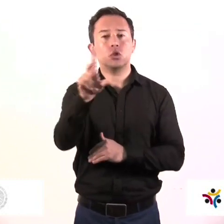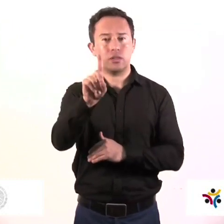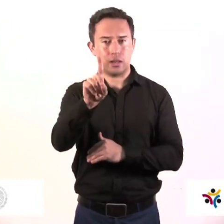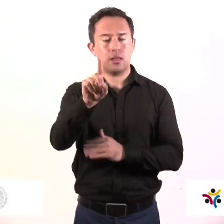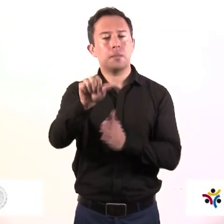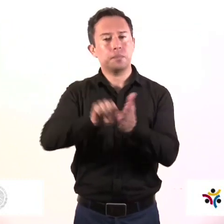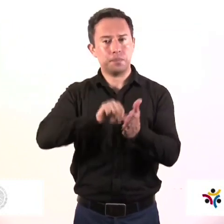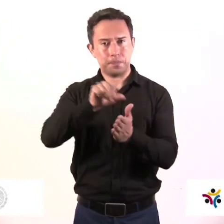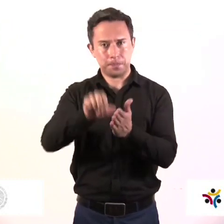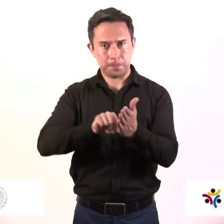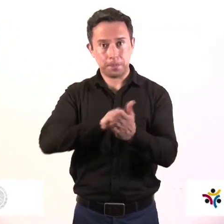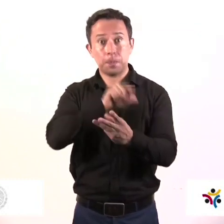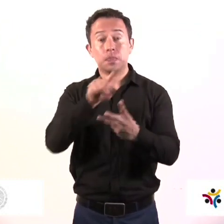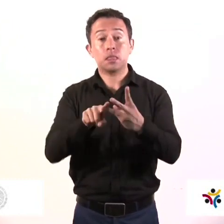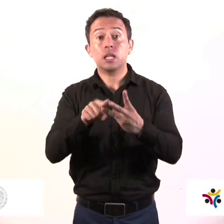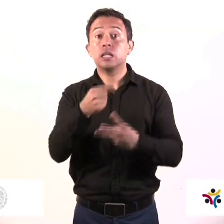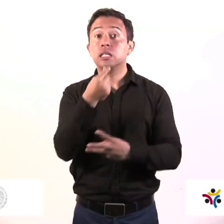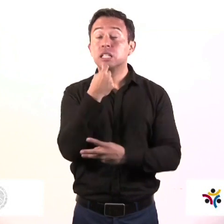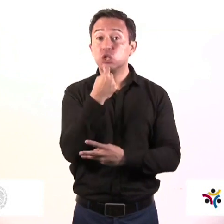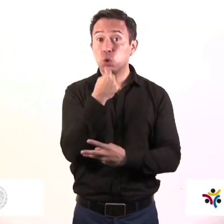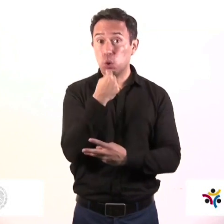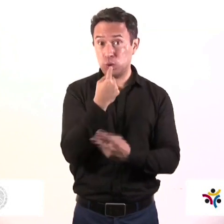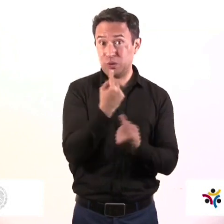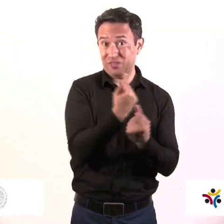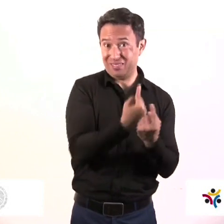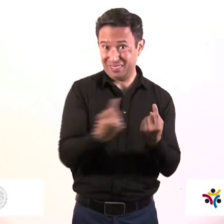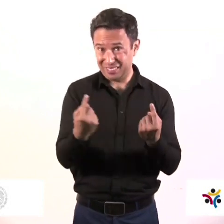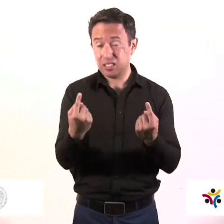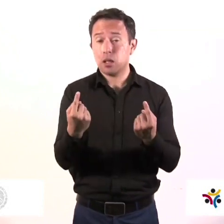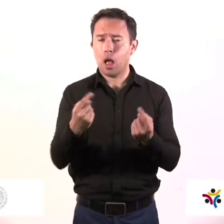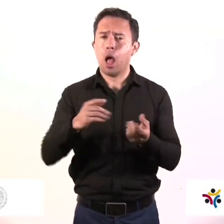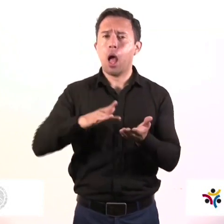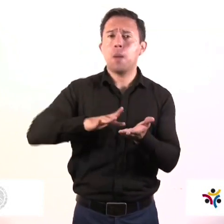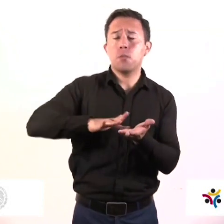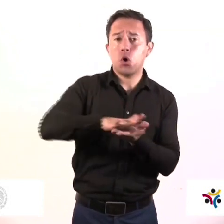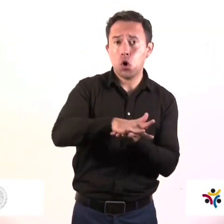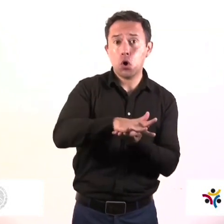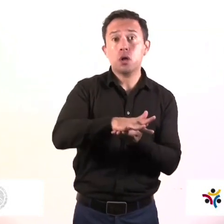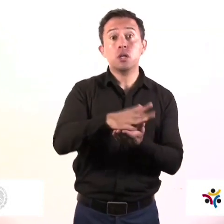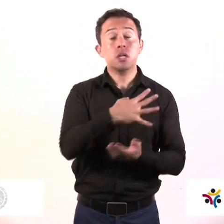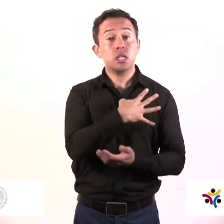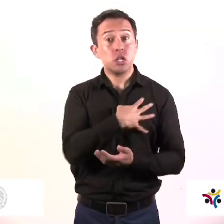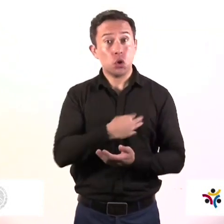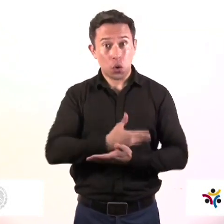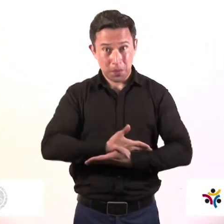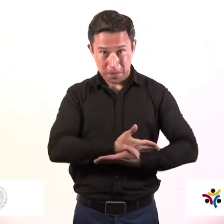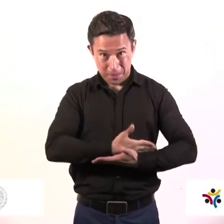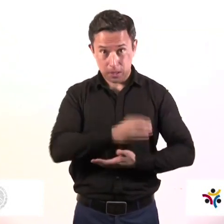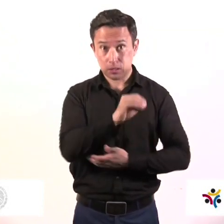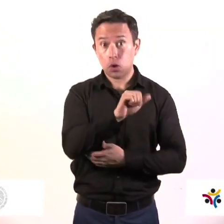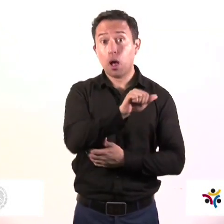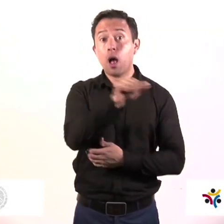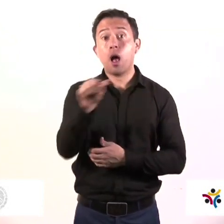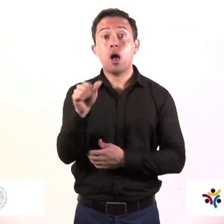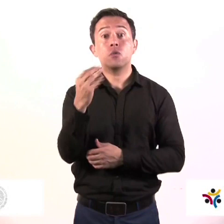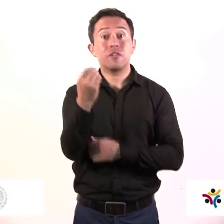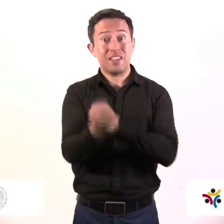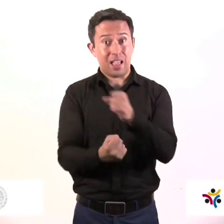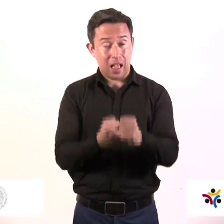máximo 3 apoyos. Apoyo Especial para el Tránsito al programa Oportunidades, 440 pesos que se dan una sola